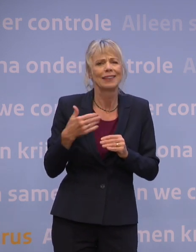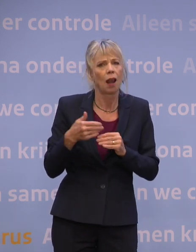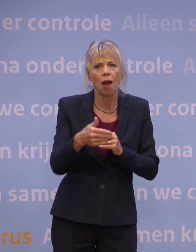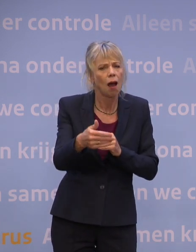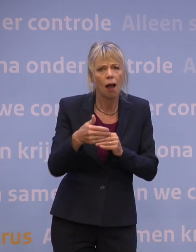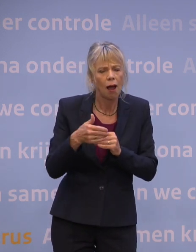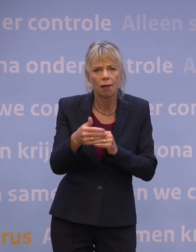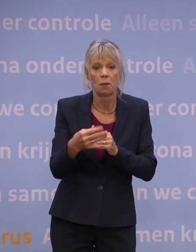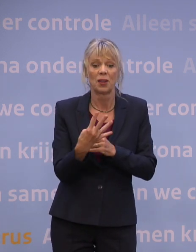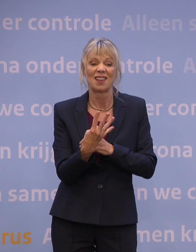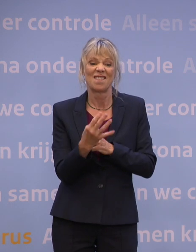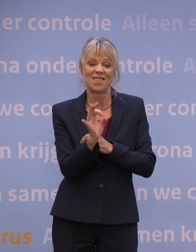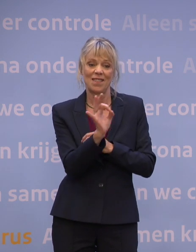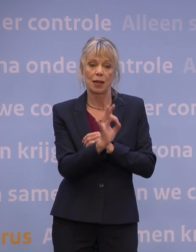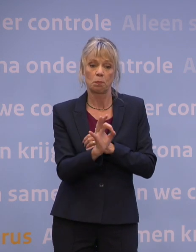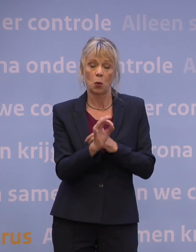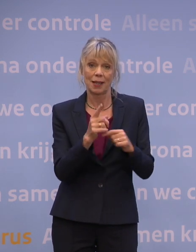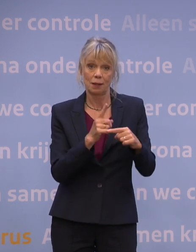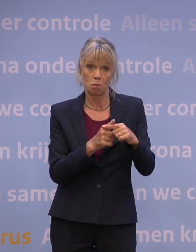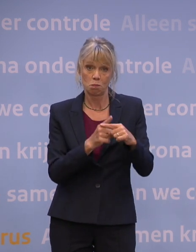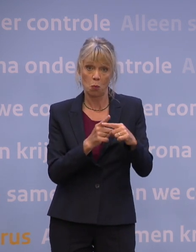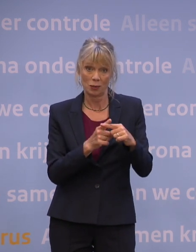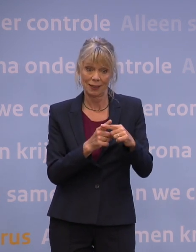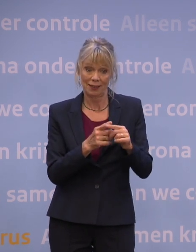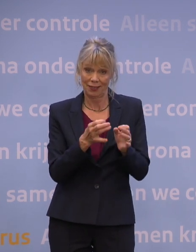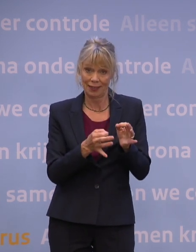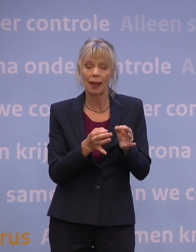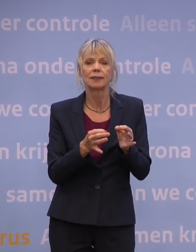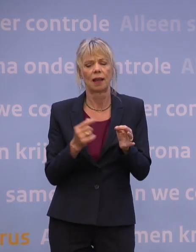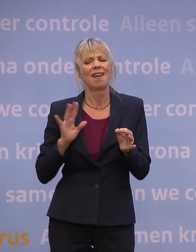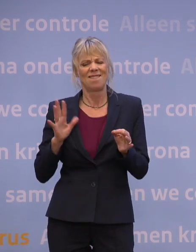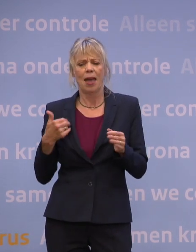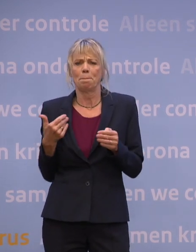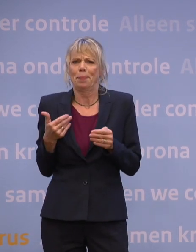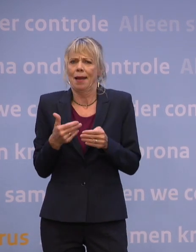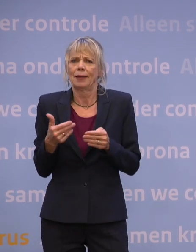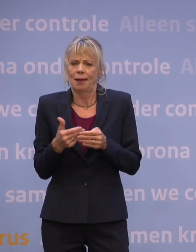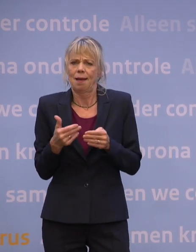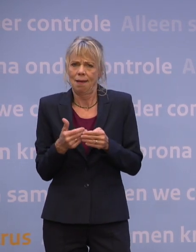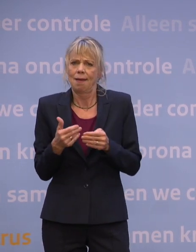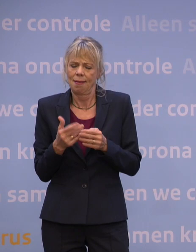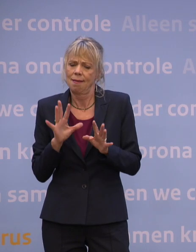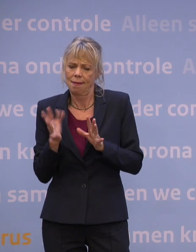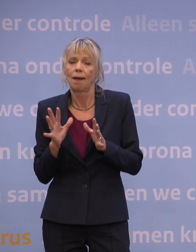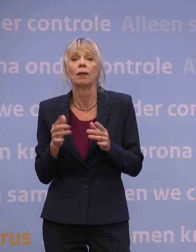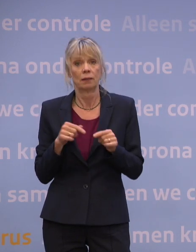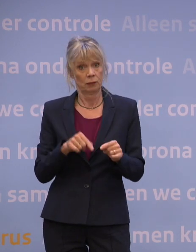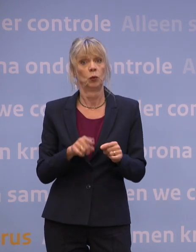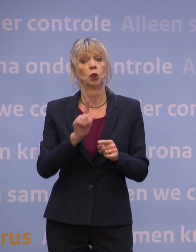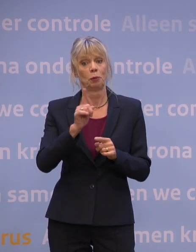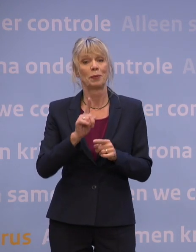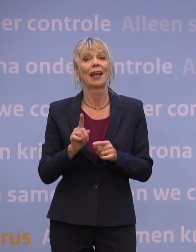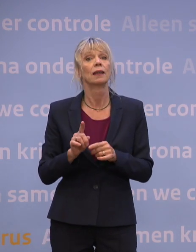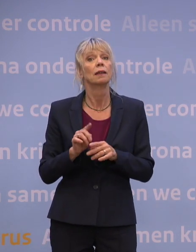procent positieve testratio, daar voldoen we al bijna aan. En zeker als we alle testen daar weer optellen die daarvoor in aanmerking zouden kunnen komen, dus dan zouden wij op